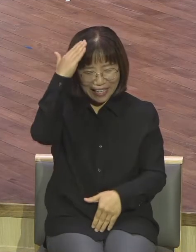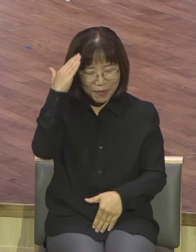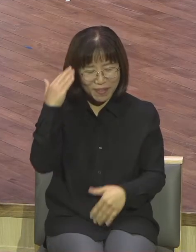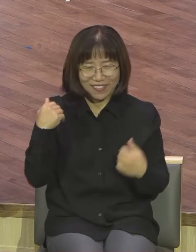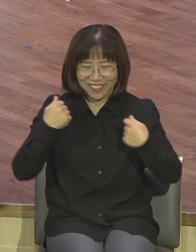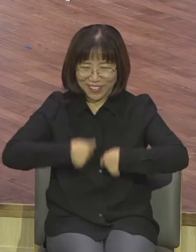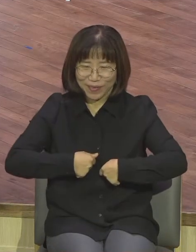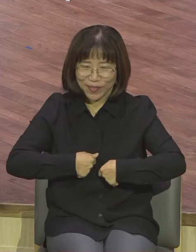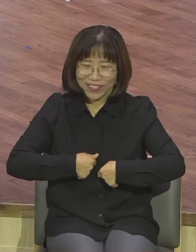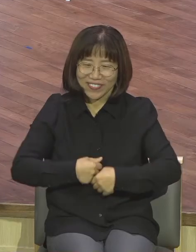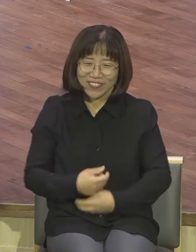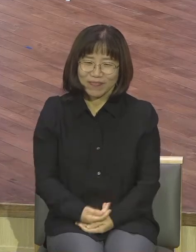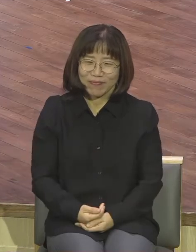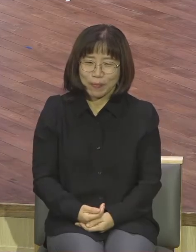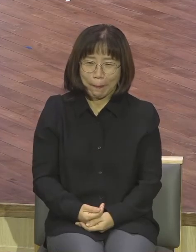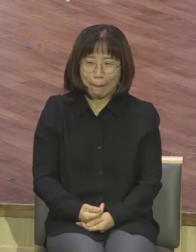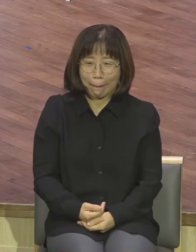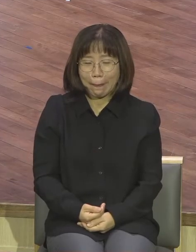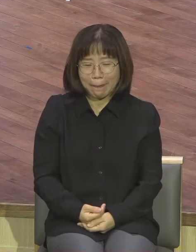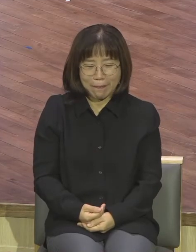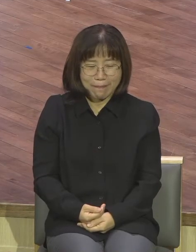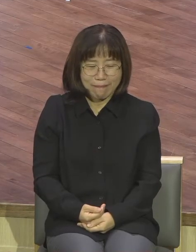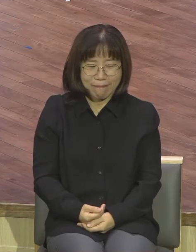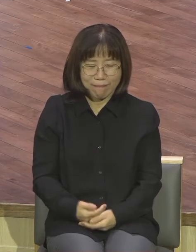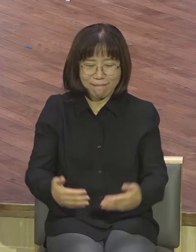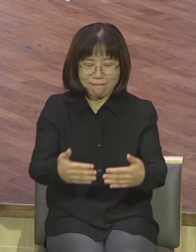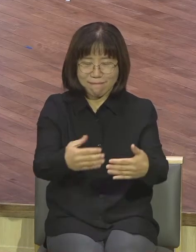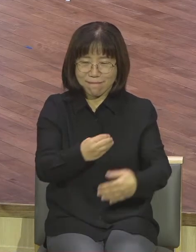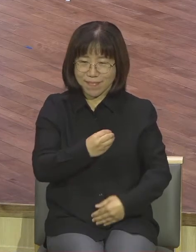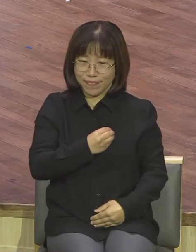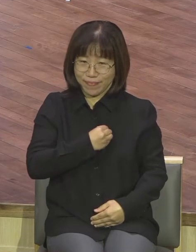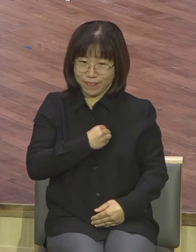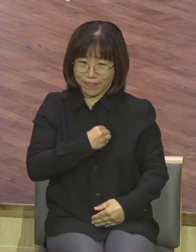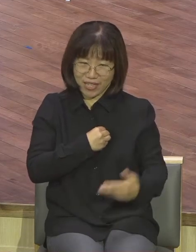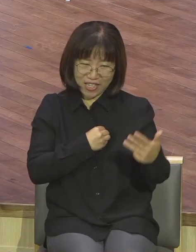그러면서 불렀어요 임원들이 여덟 명인 압니다 따라와